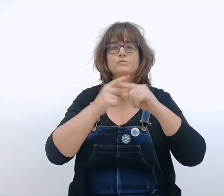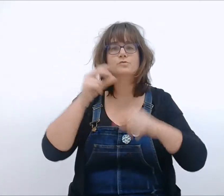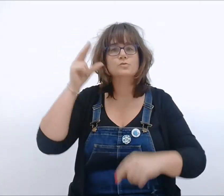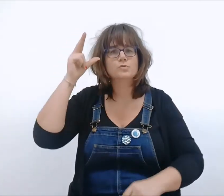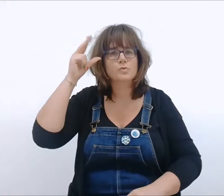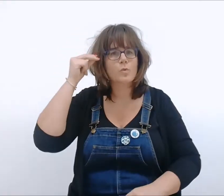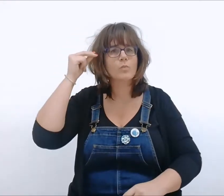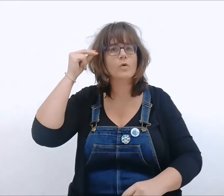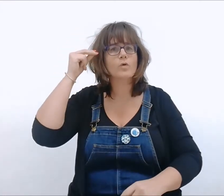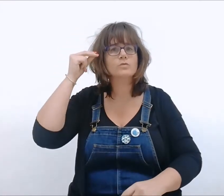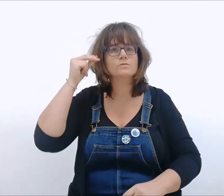comprendre.